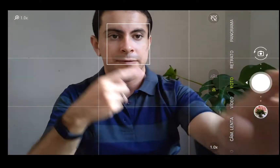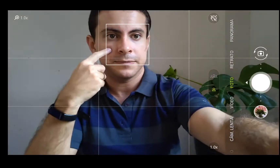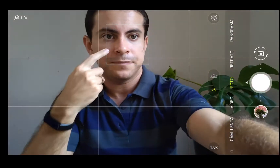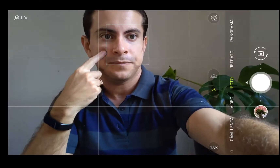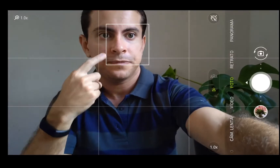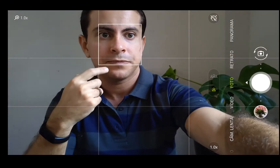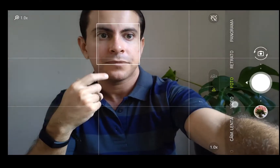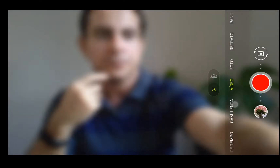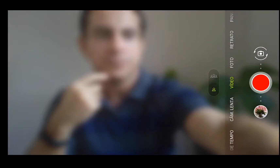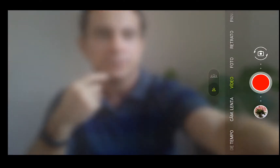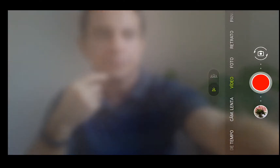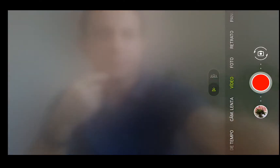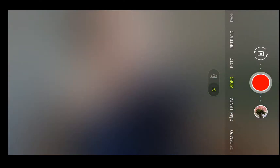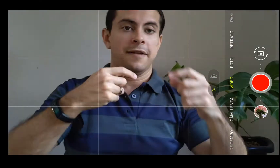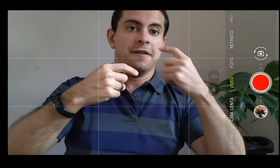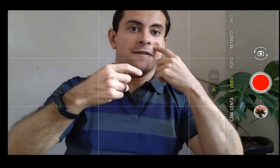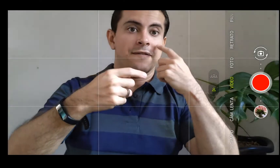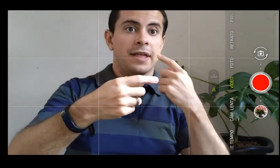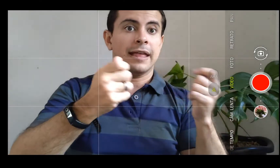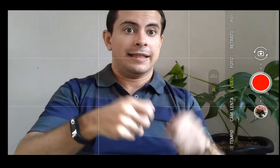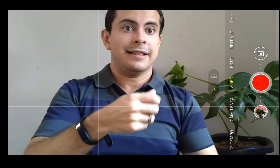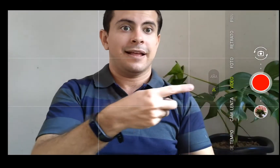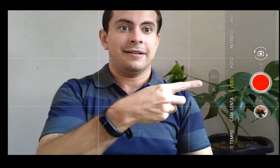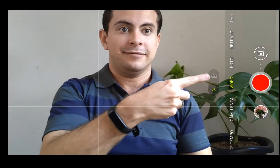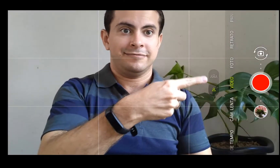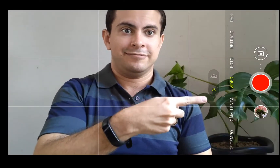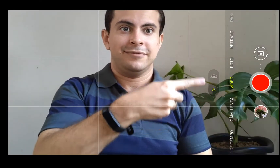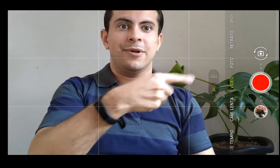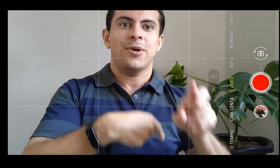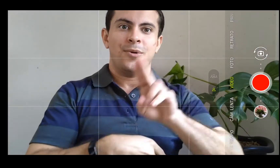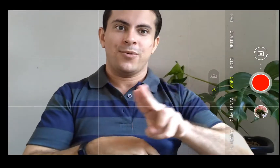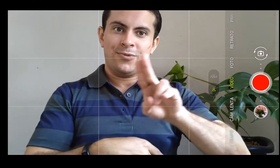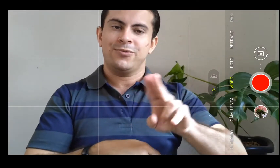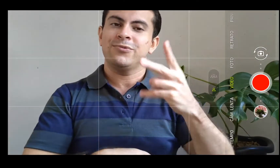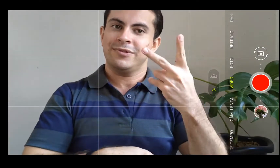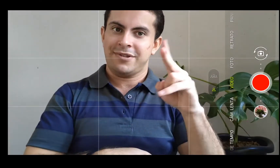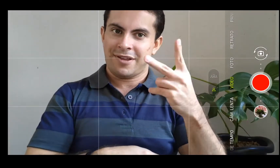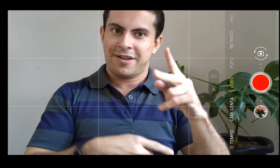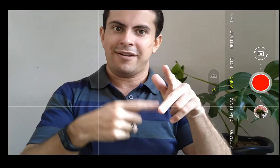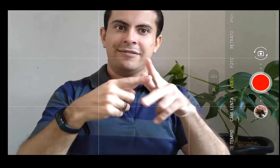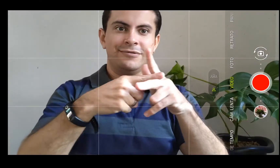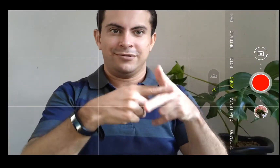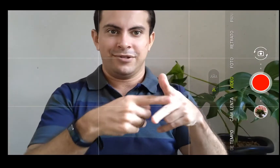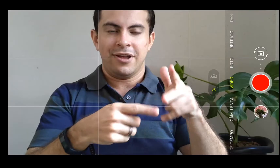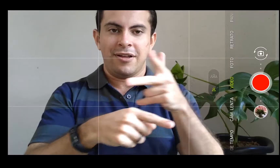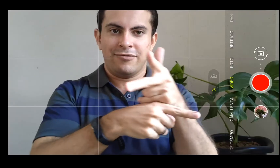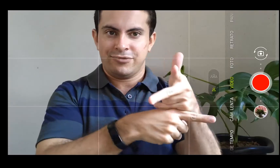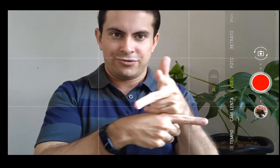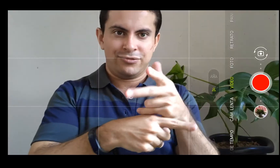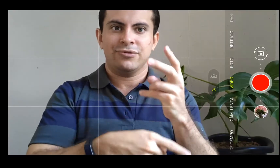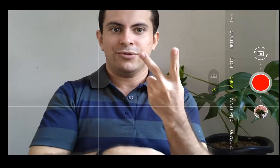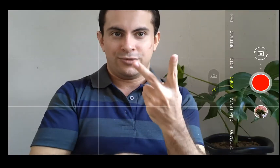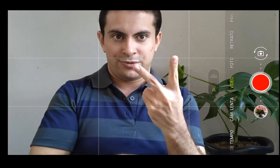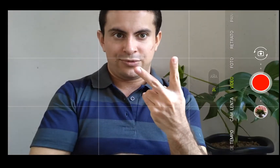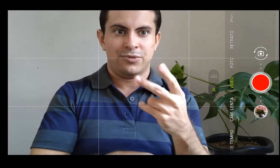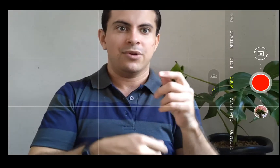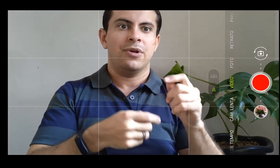Temos aqui também, dá para filmar nas duas opções, tanto na principal como na ultrawide. E temos aqui a